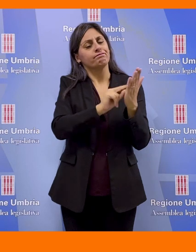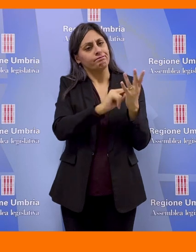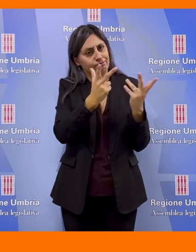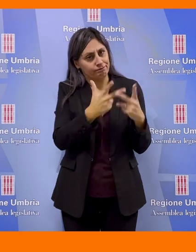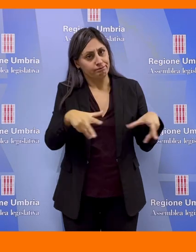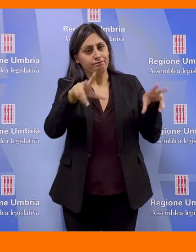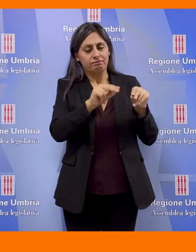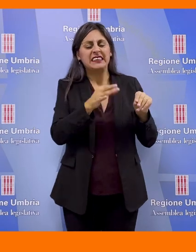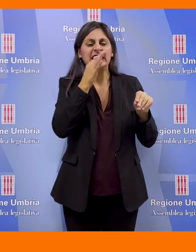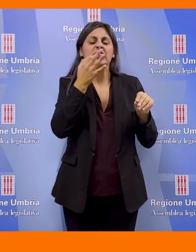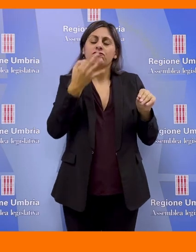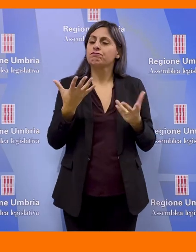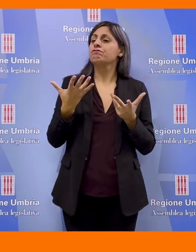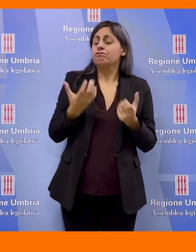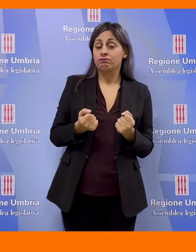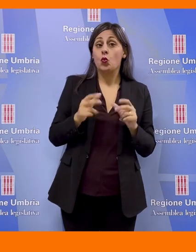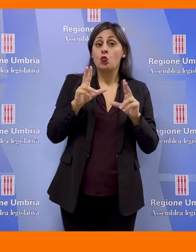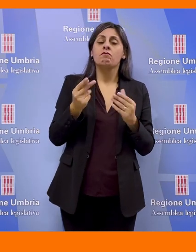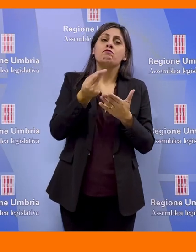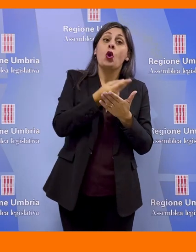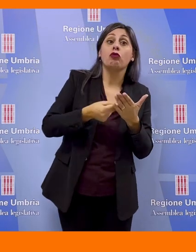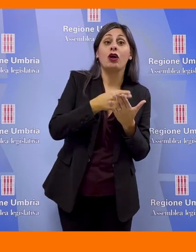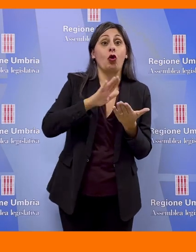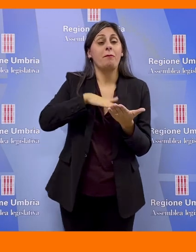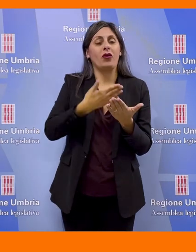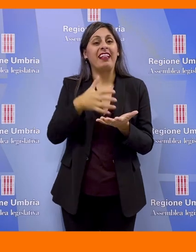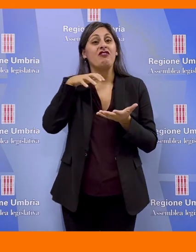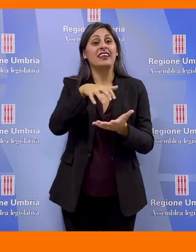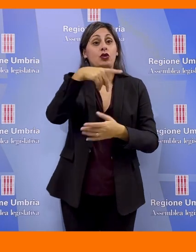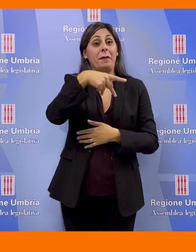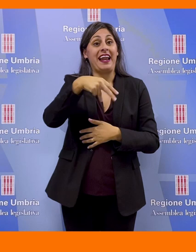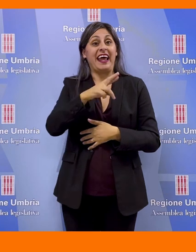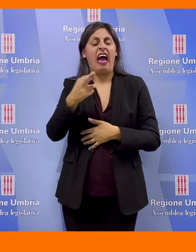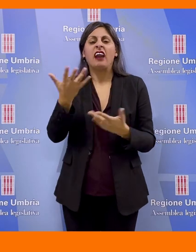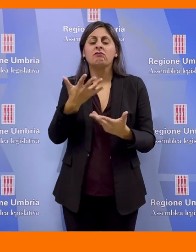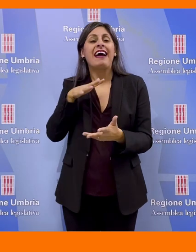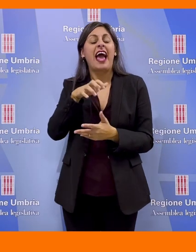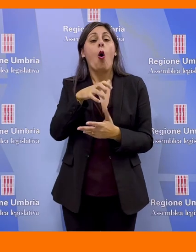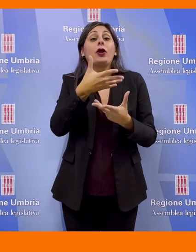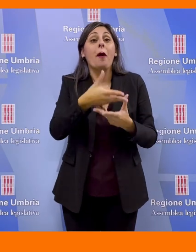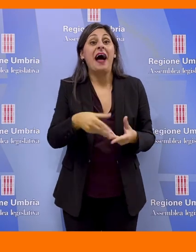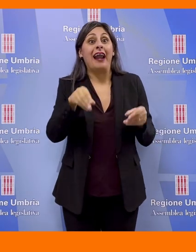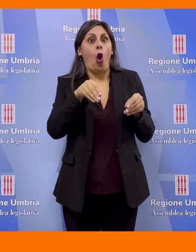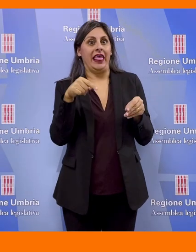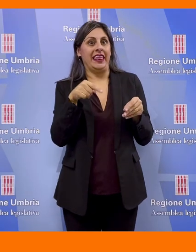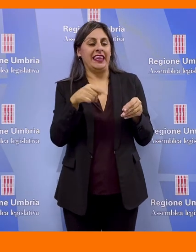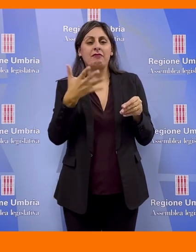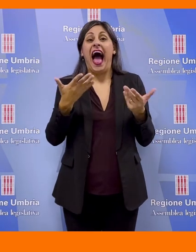riscrivere. Viene in sostanza preso atto dell'importante progetto finanziato dal PNRR per il recupero dei pannolini